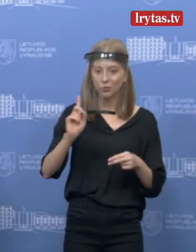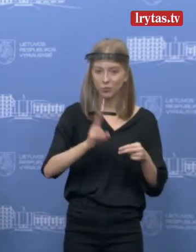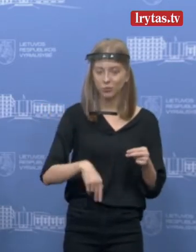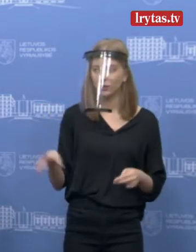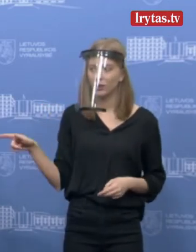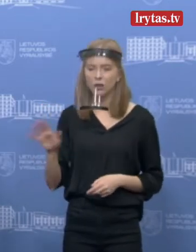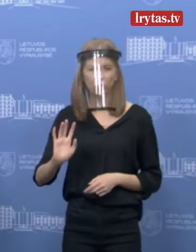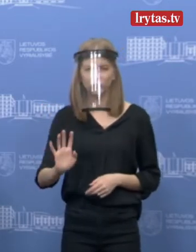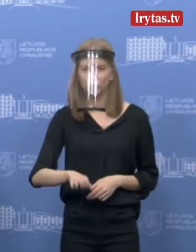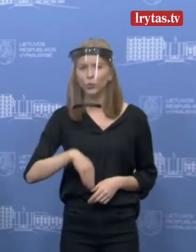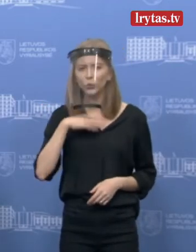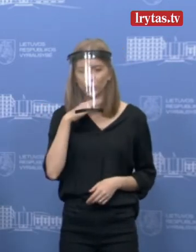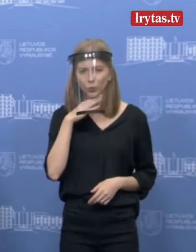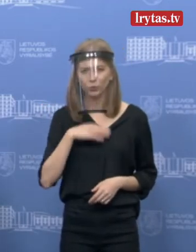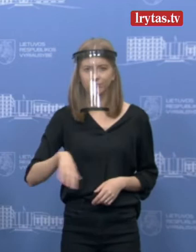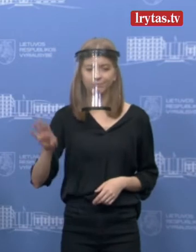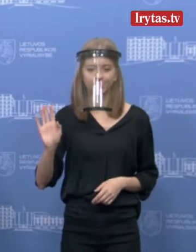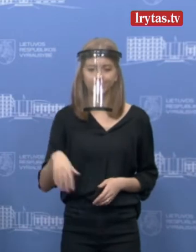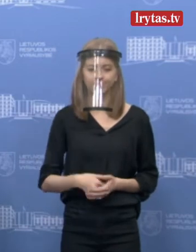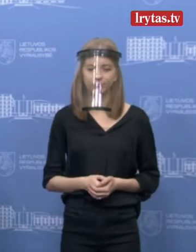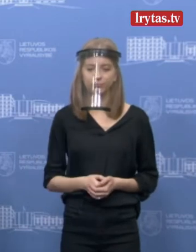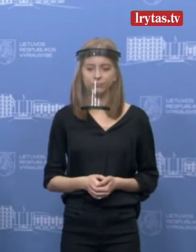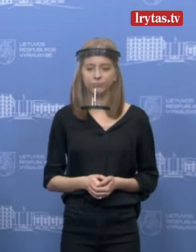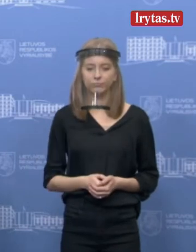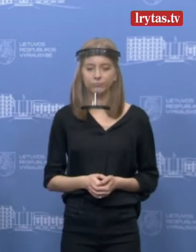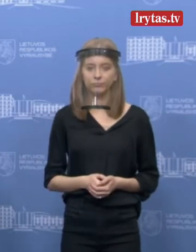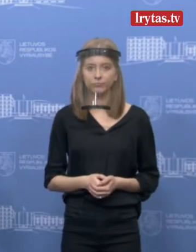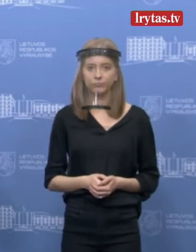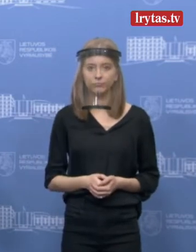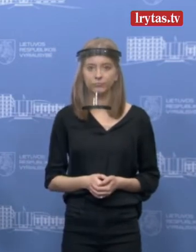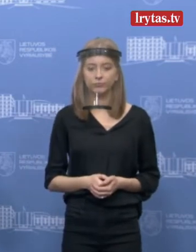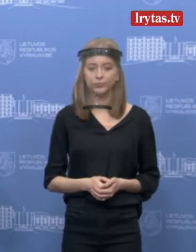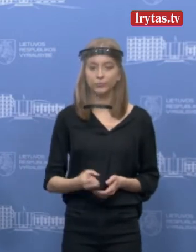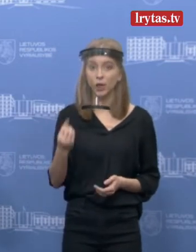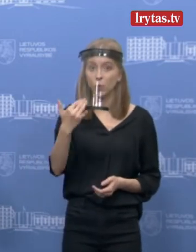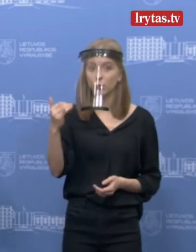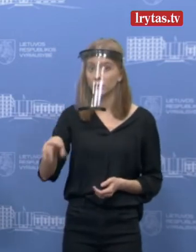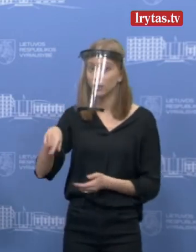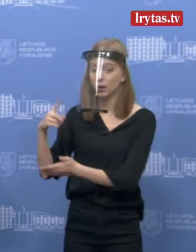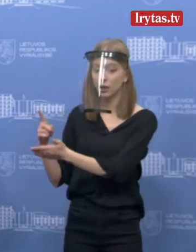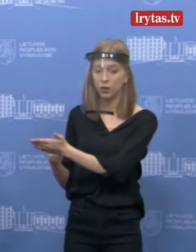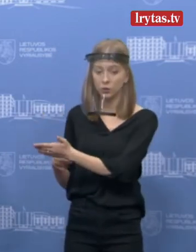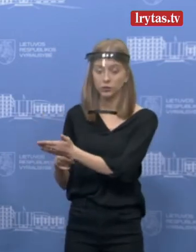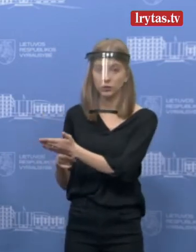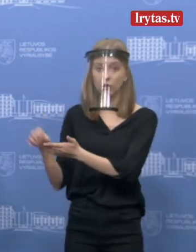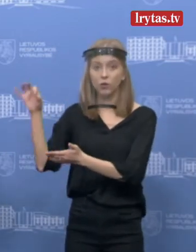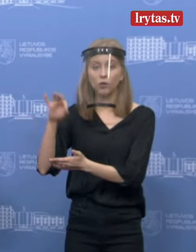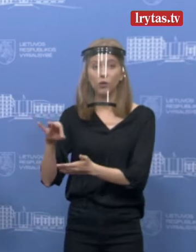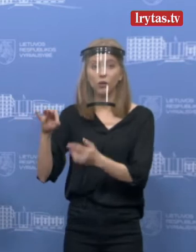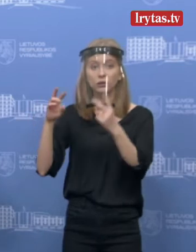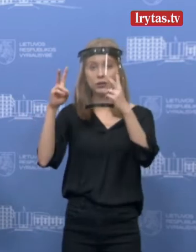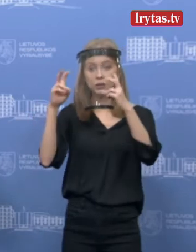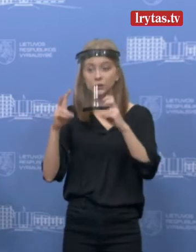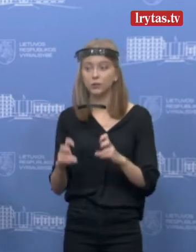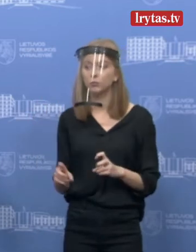užteks, gal jau galit jūsų apduoti klausimą. Tai aš turiu klausimą tiek jums dėl to atyrimo, kurį